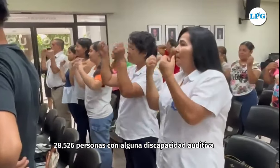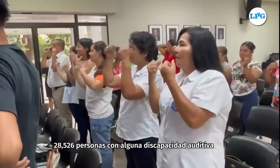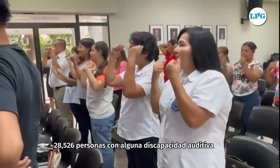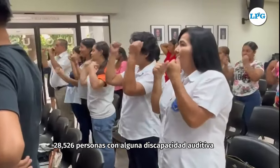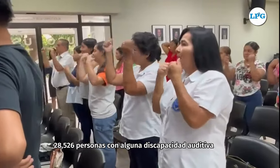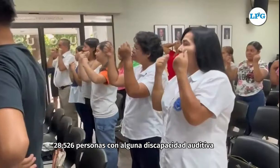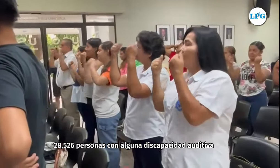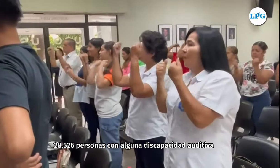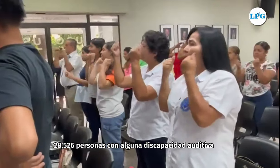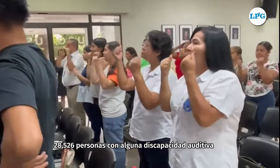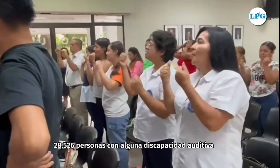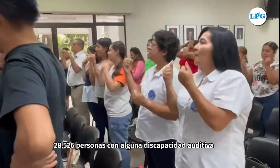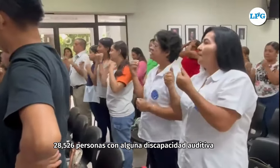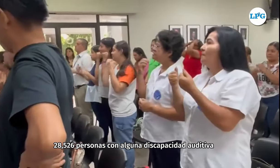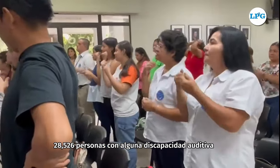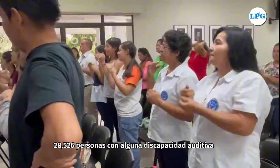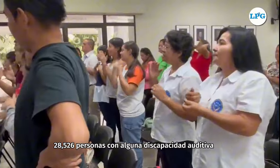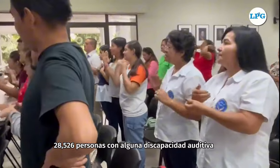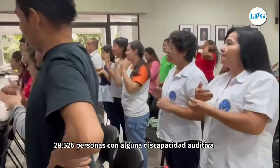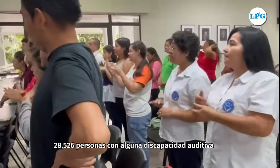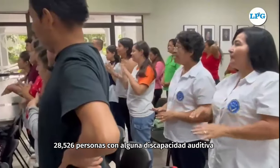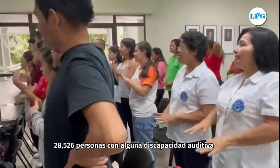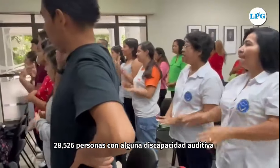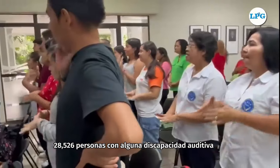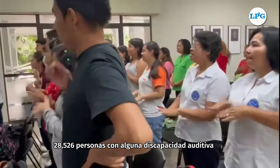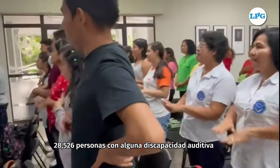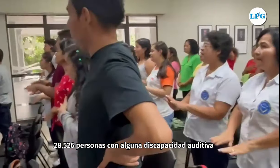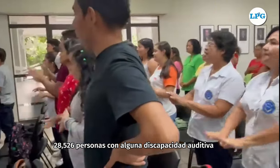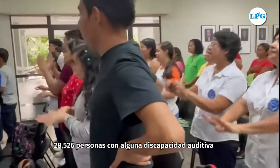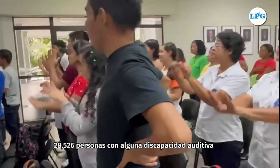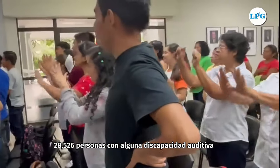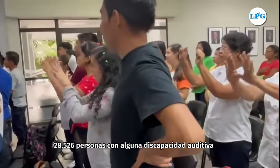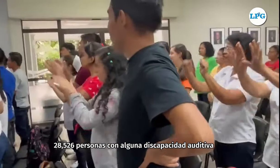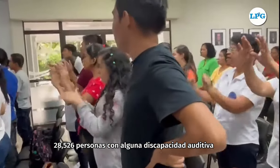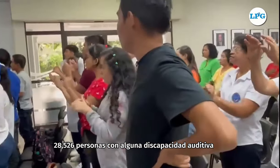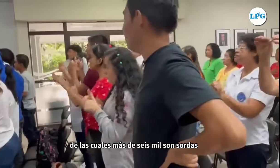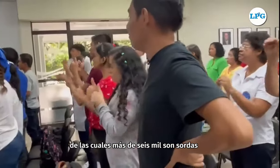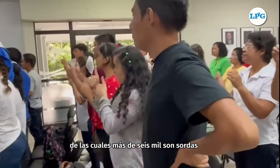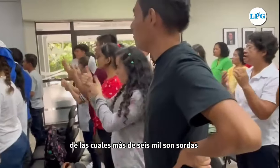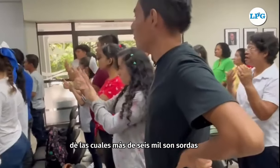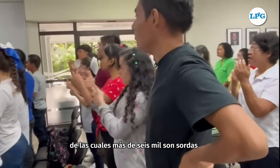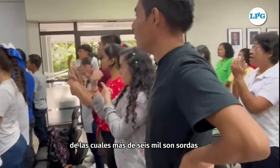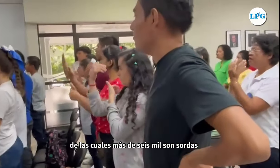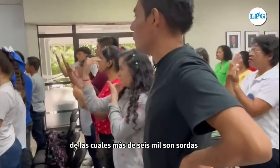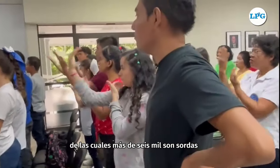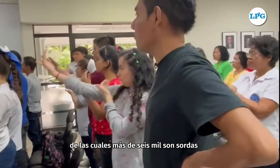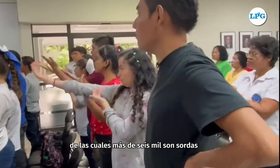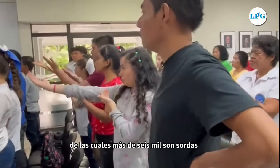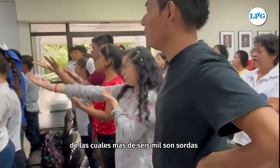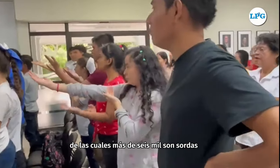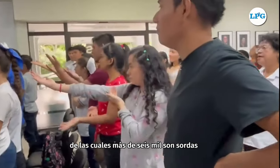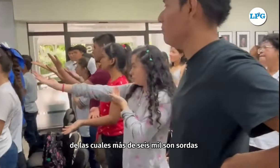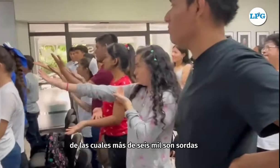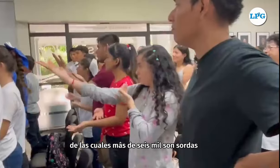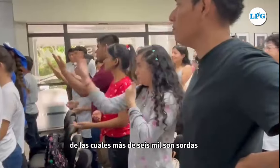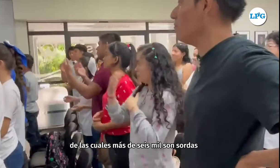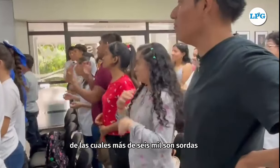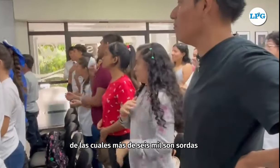,526 personas con alguna discapacidad auditiva, de las cuales más de 6,000 son sordas